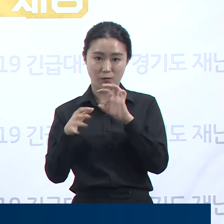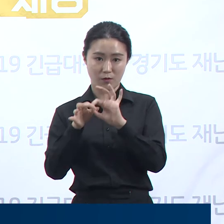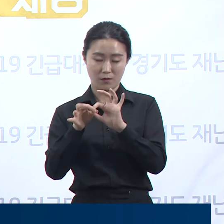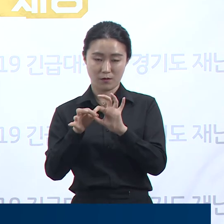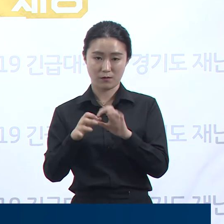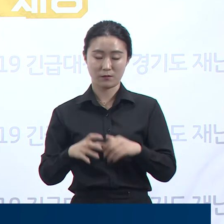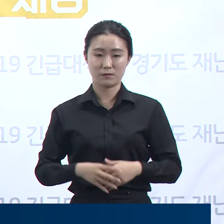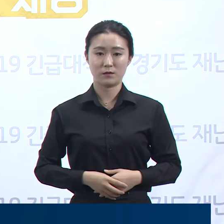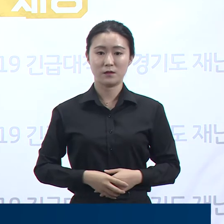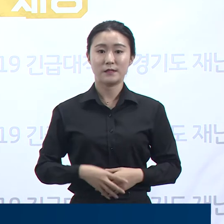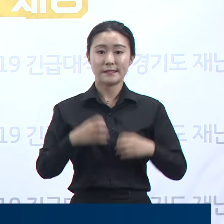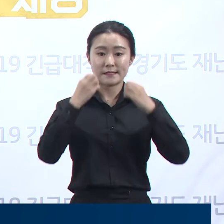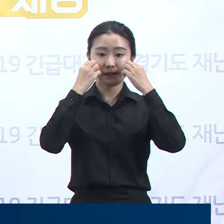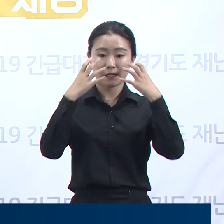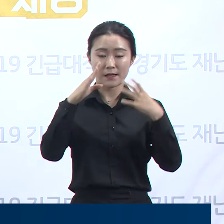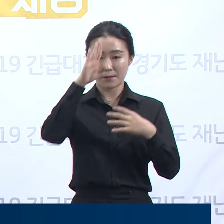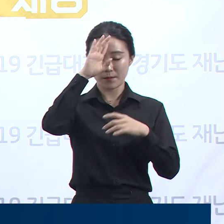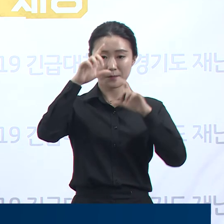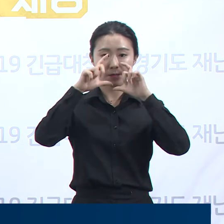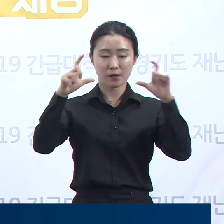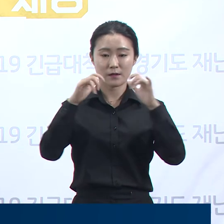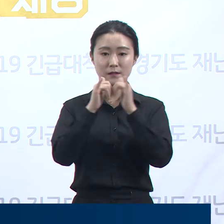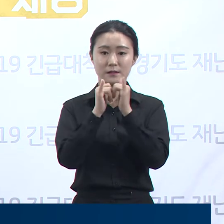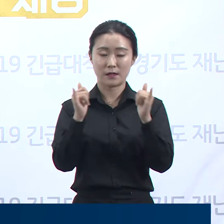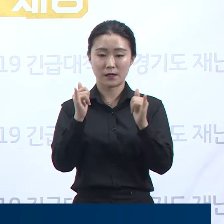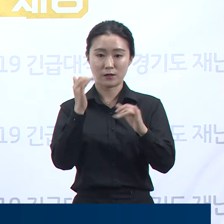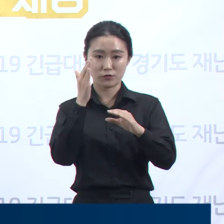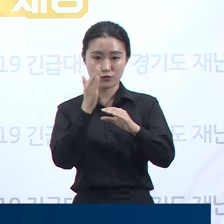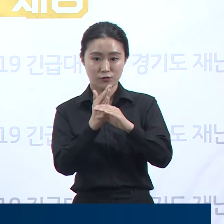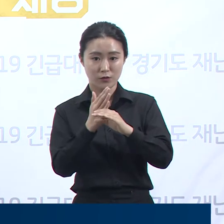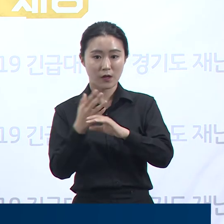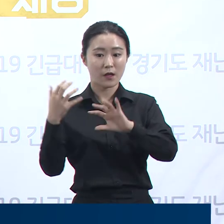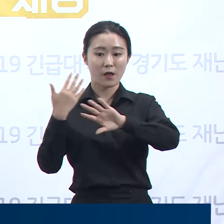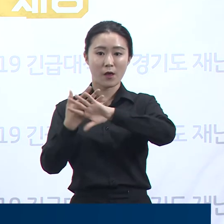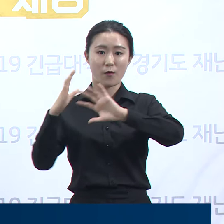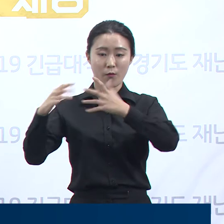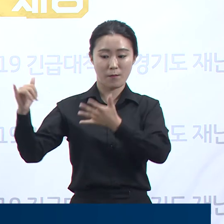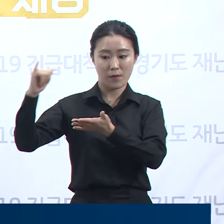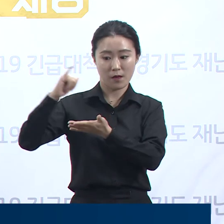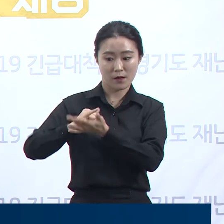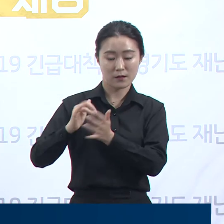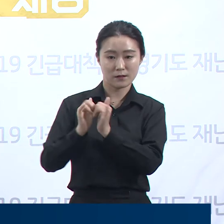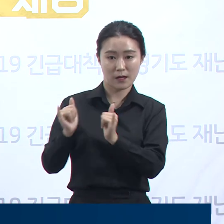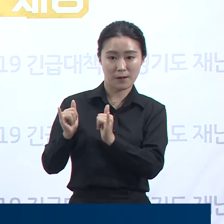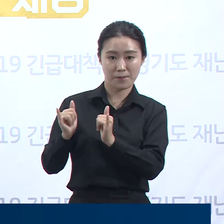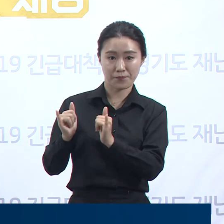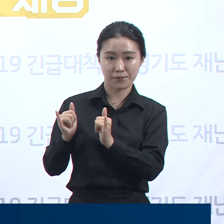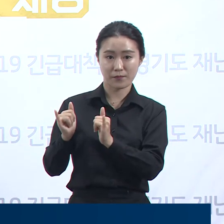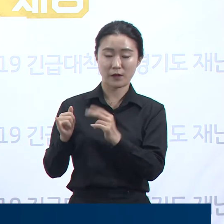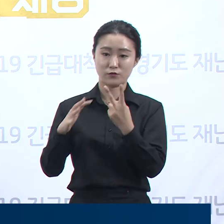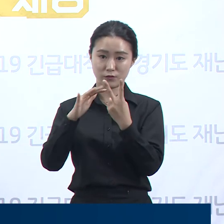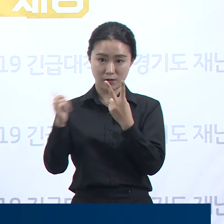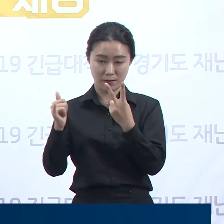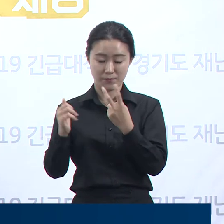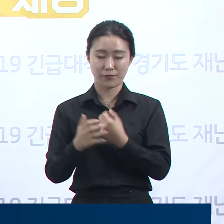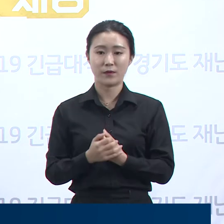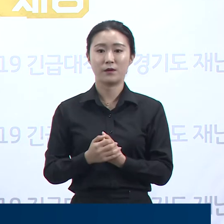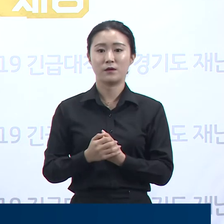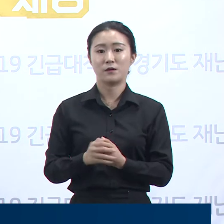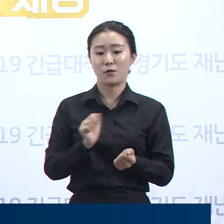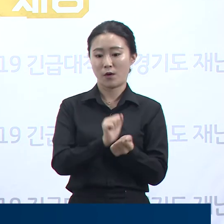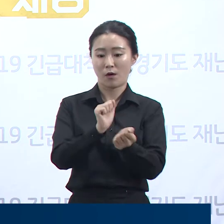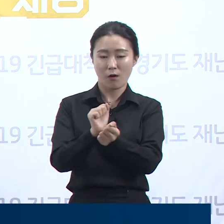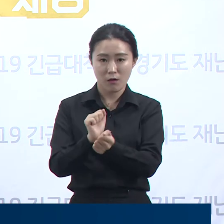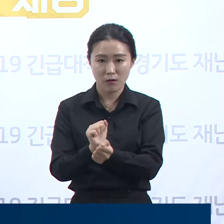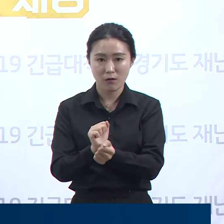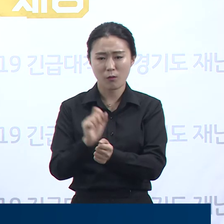신규 확진자 중 해외 유입 관련은 2명이며 감염 경로를 알 수 없는 확진 환자는 20%인 6명, 60세